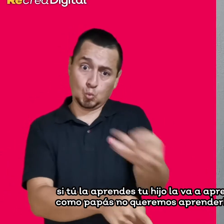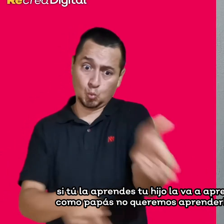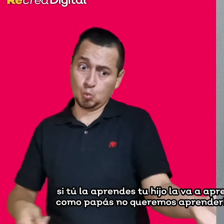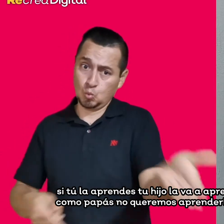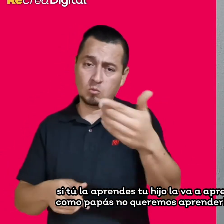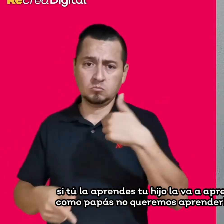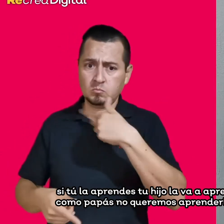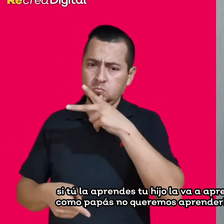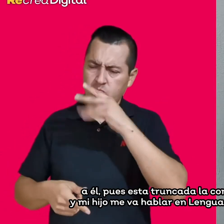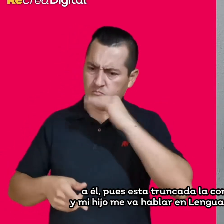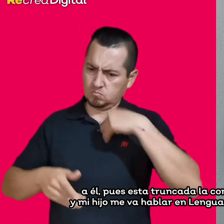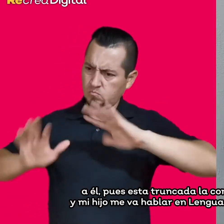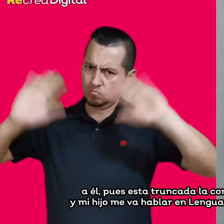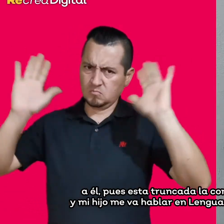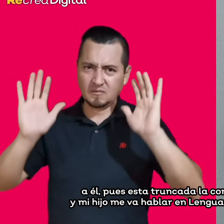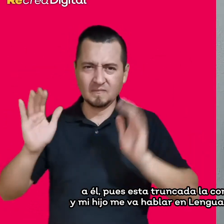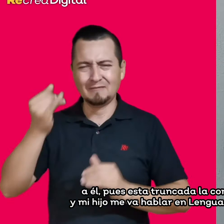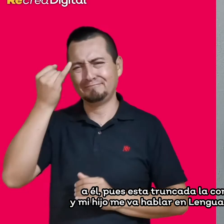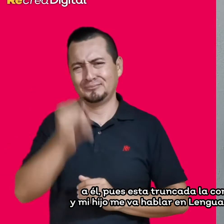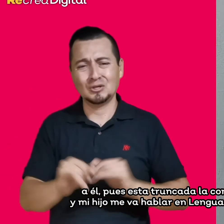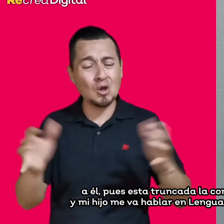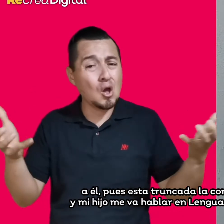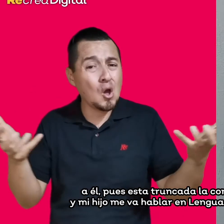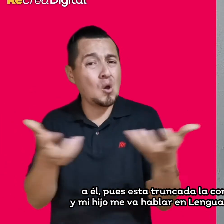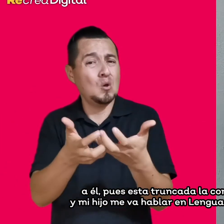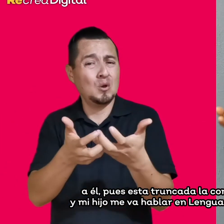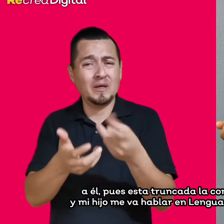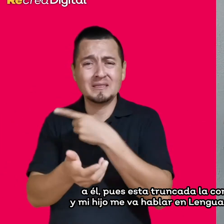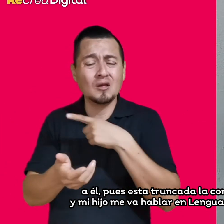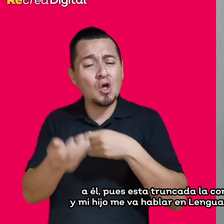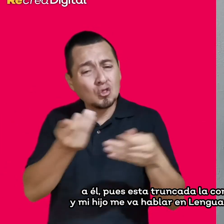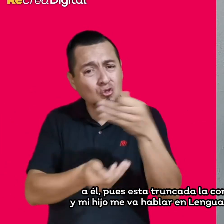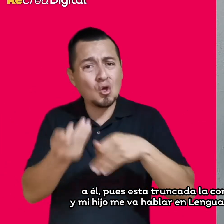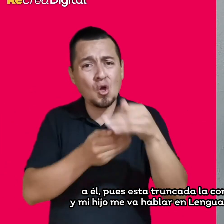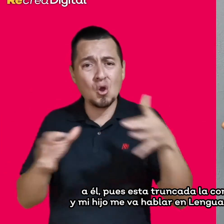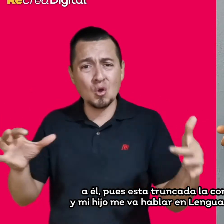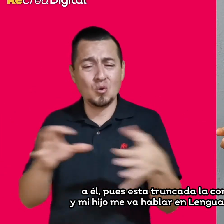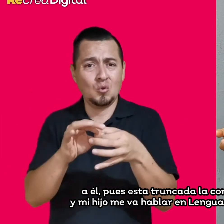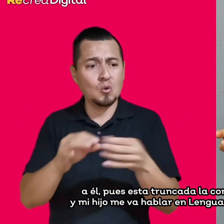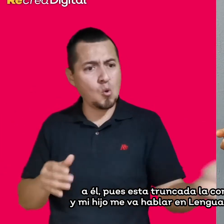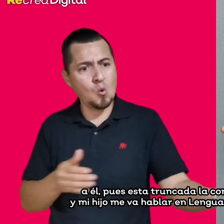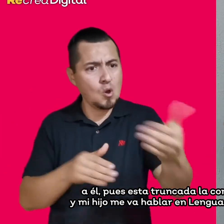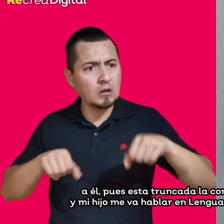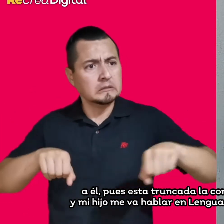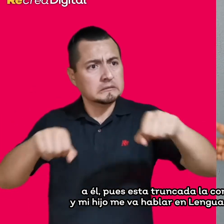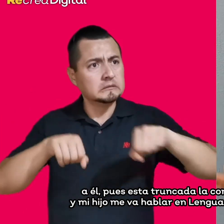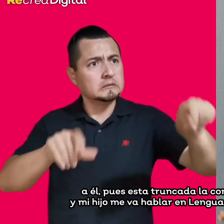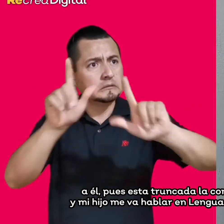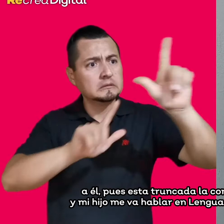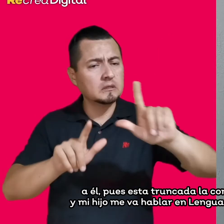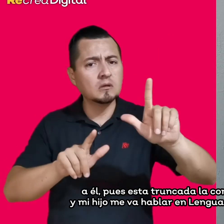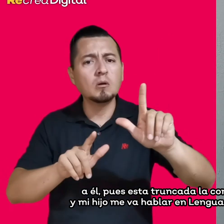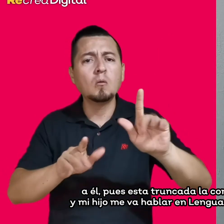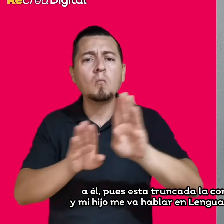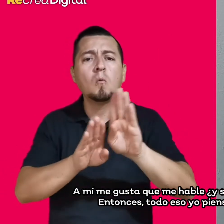nada más queremos llevarlo a él, pues está truncada la comunicación porque yo no sé y mi hijo me va a hablar el lengua de señas, pero no lo